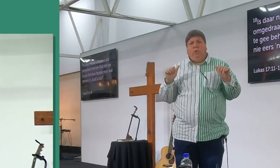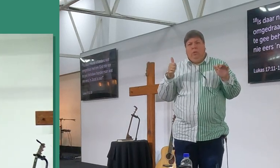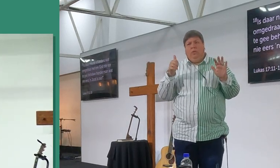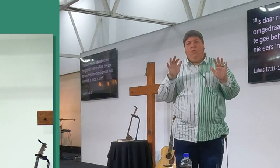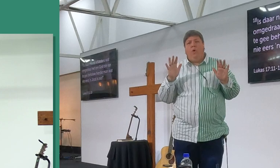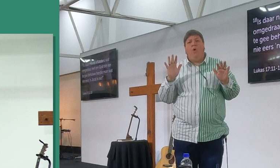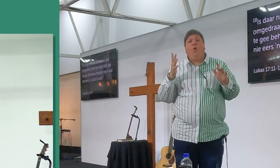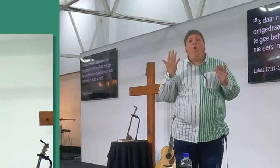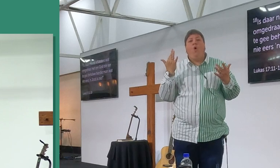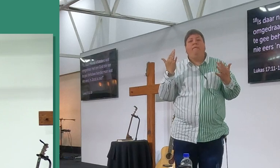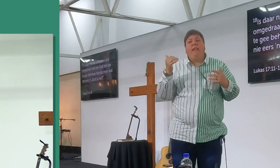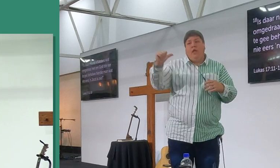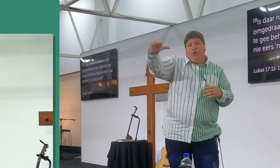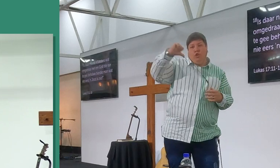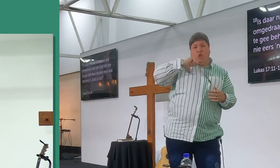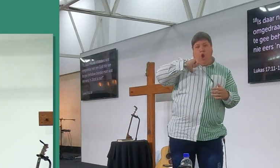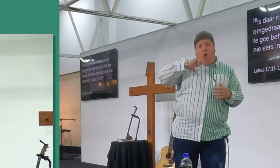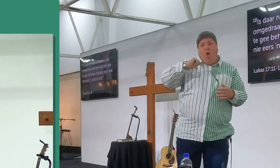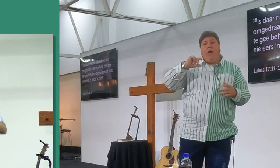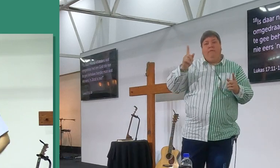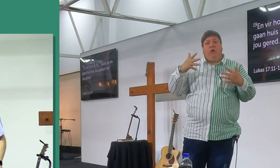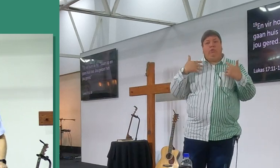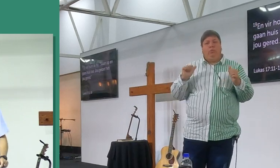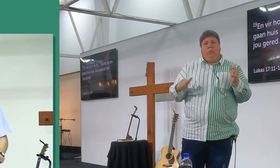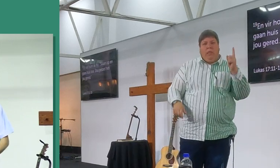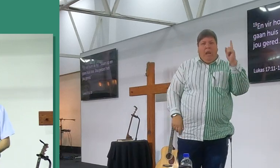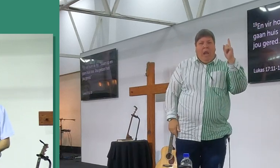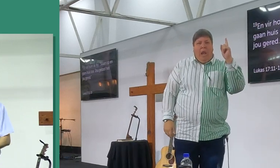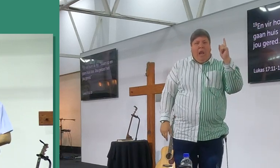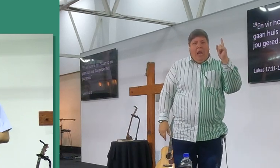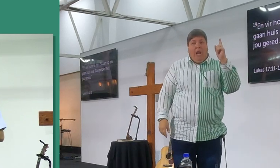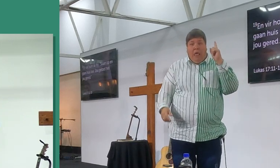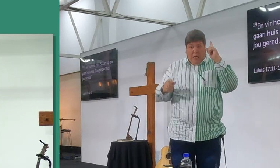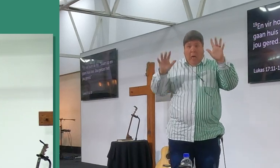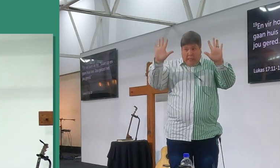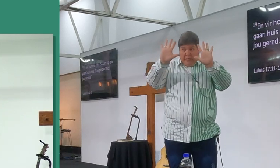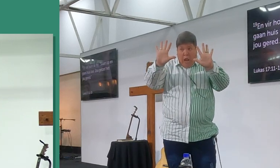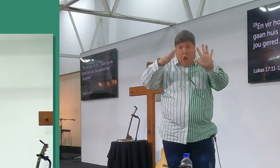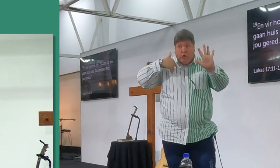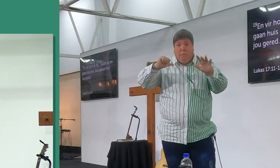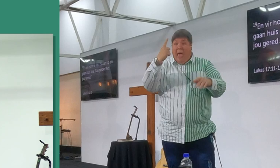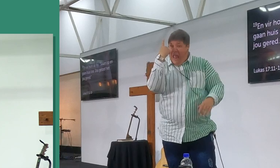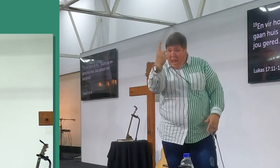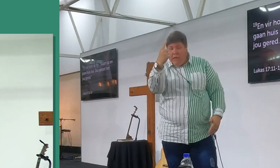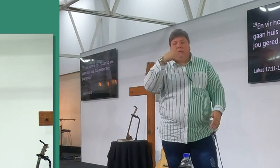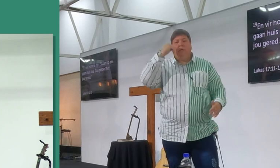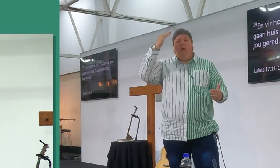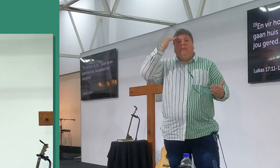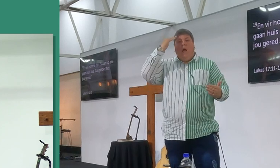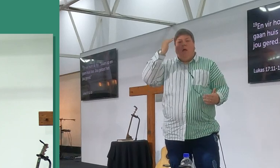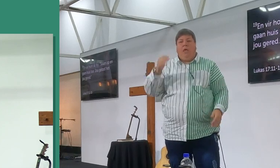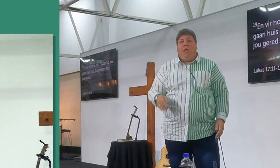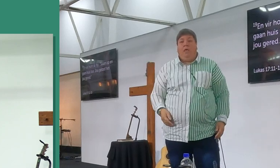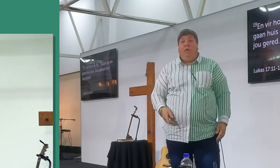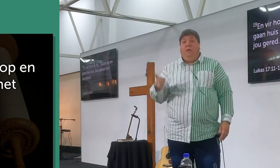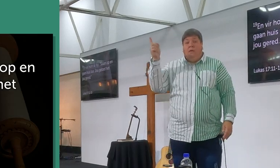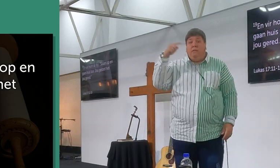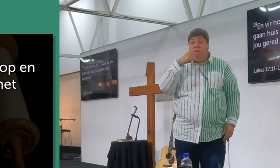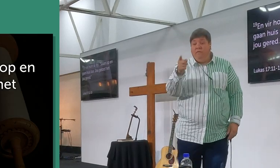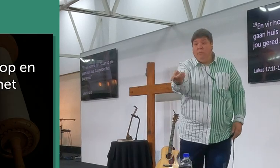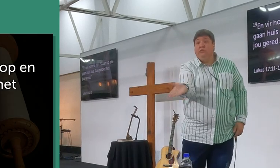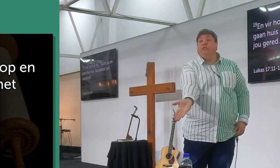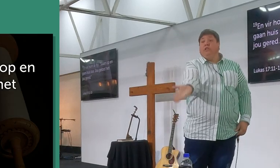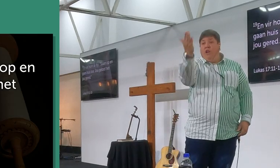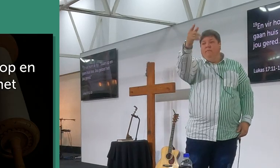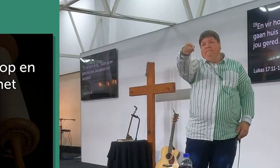ok, en hoeveel het teruggekom om dankie te sê, net een, nou lees die volgende vers, en, vir hom sê hy, staan op, en gaan